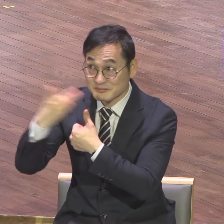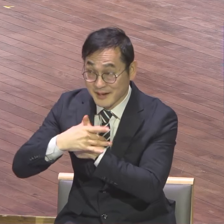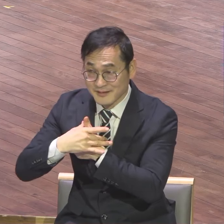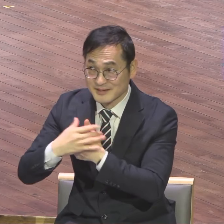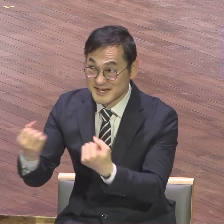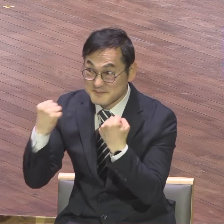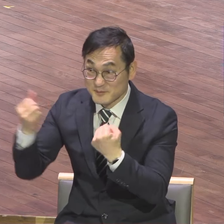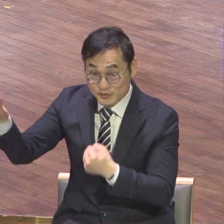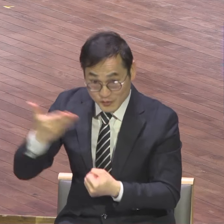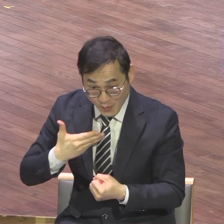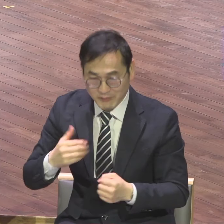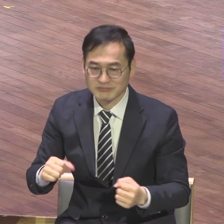받으시 바랍니다.